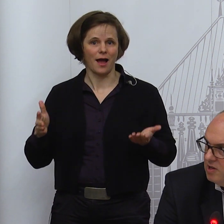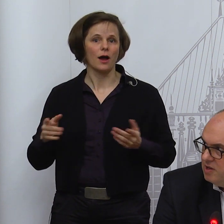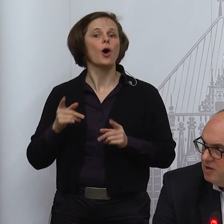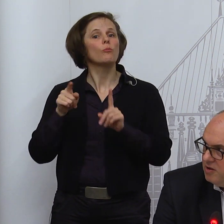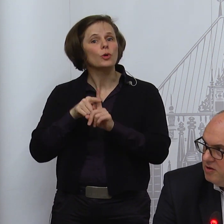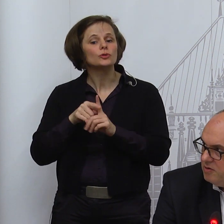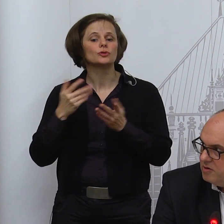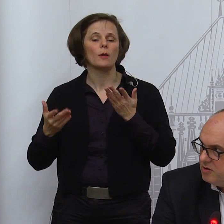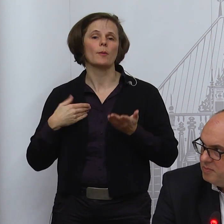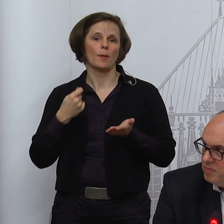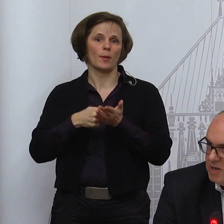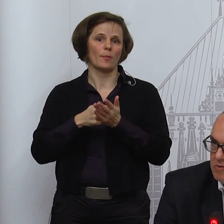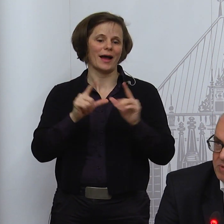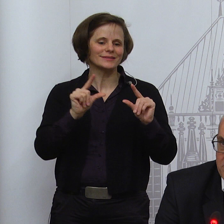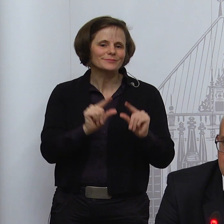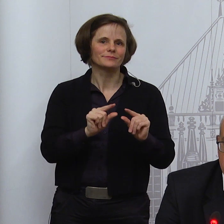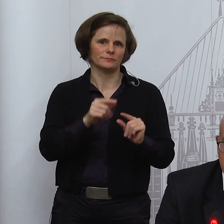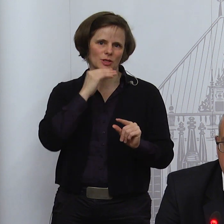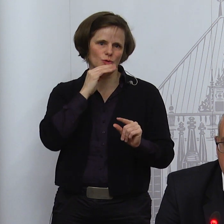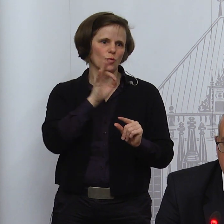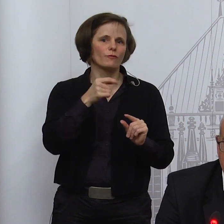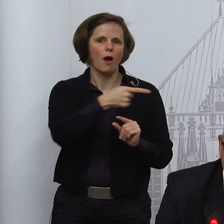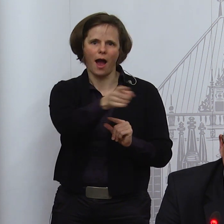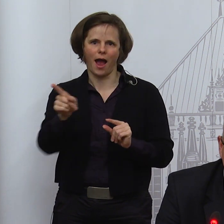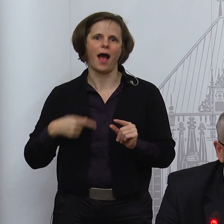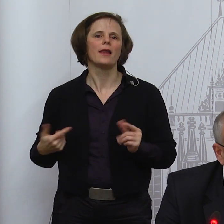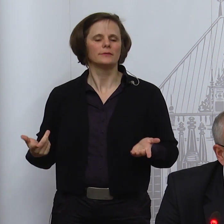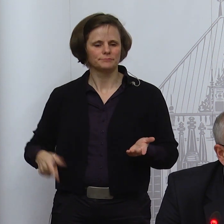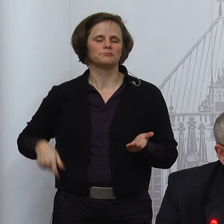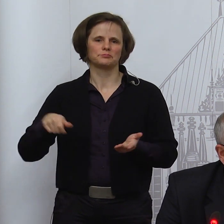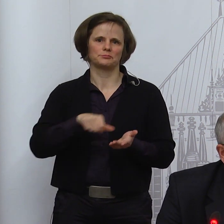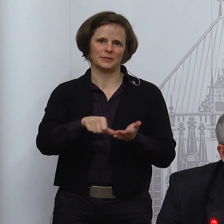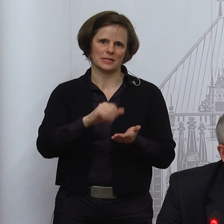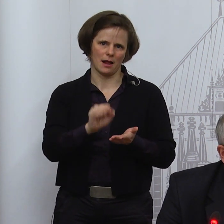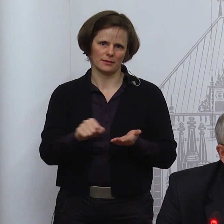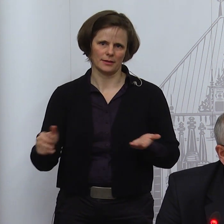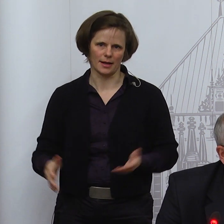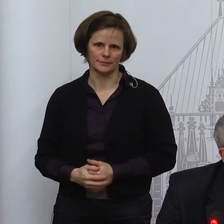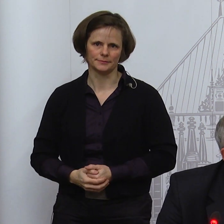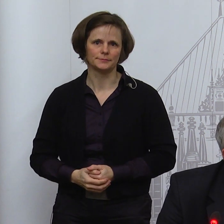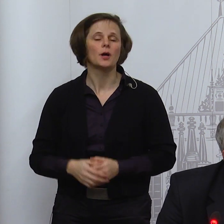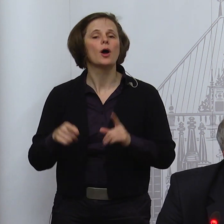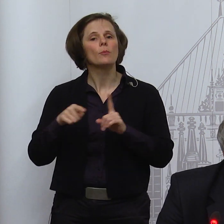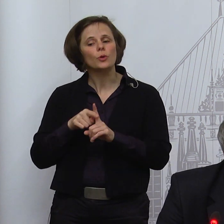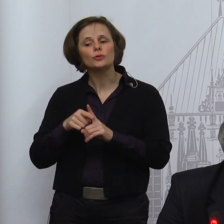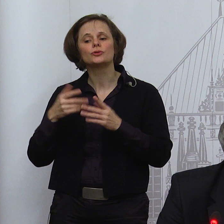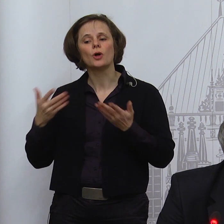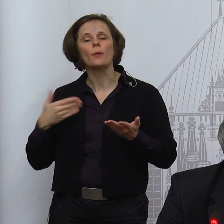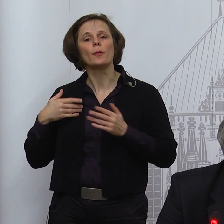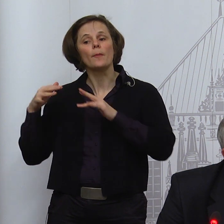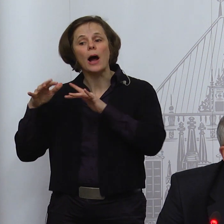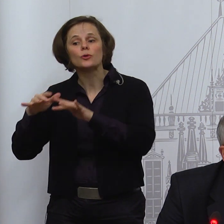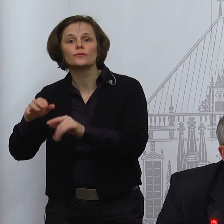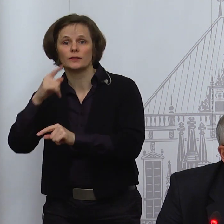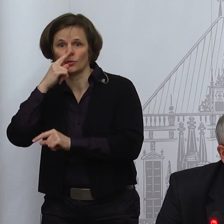gucken. Und ob bei den OP-Masken letztendlich die Effektivität so ist, wie wir uns das vorstellen. Aber das werden wir in